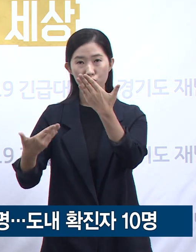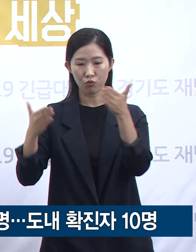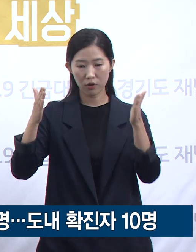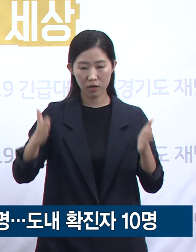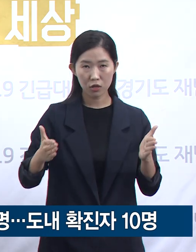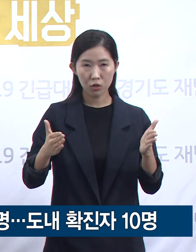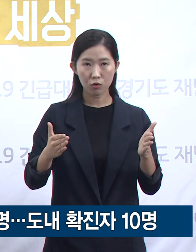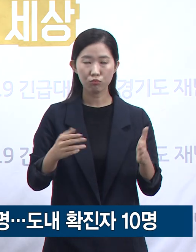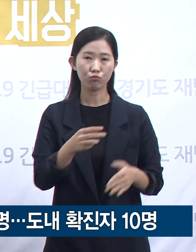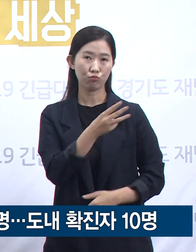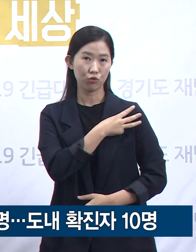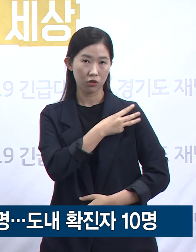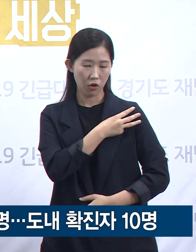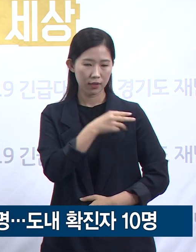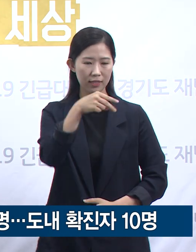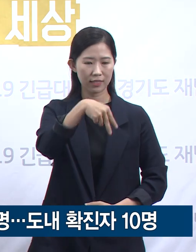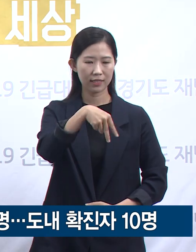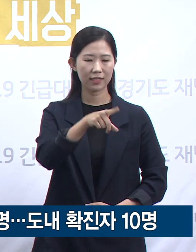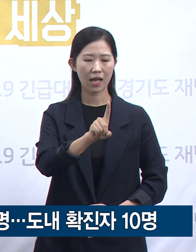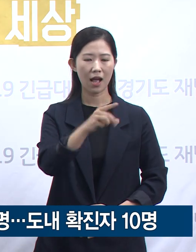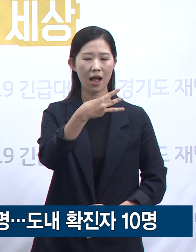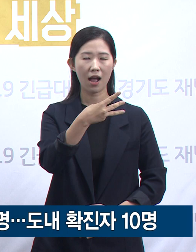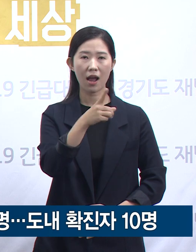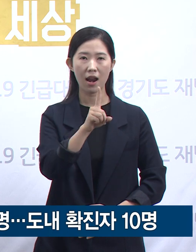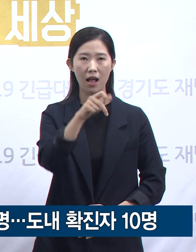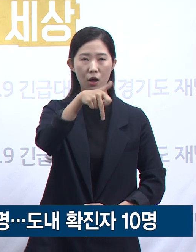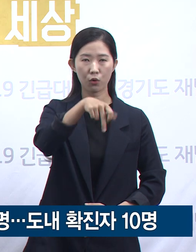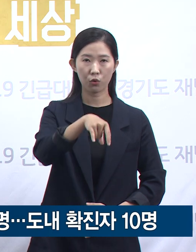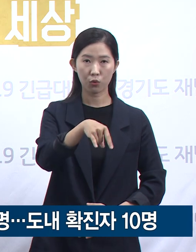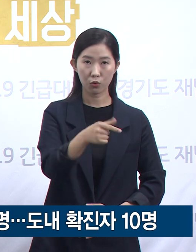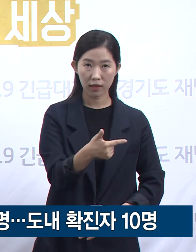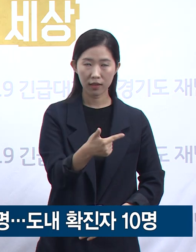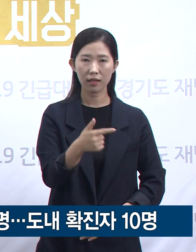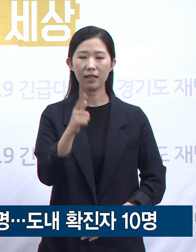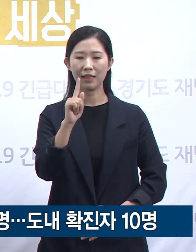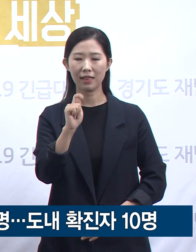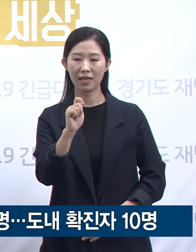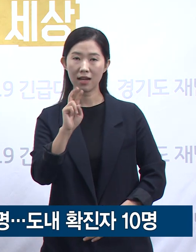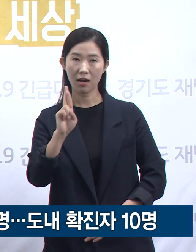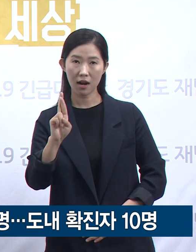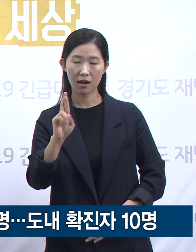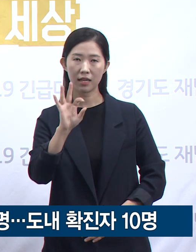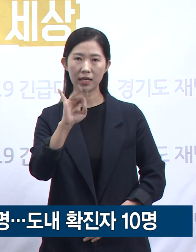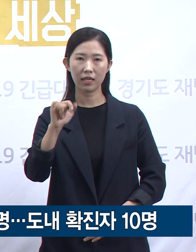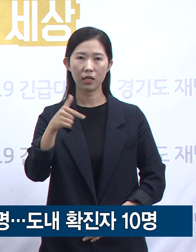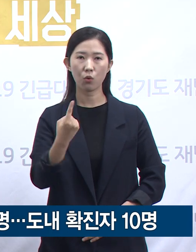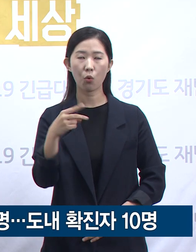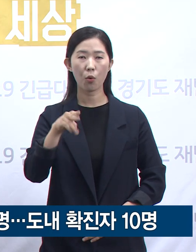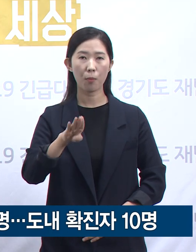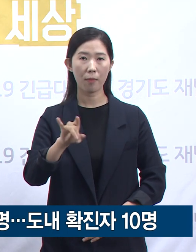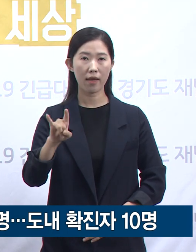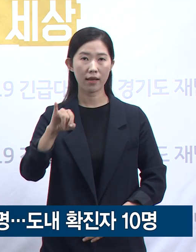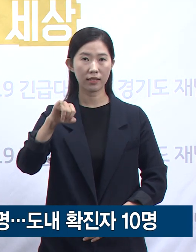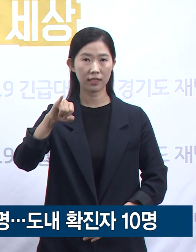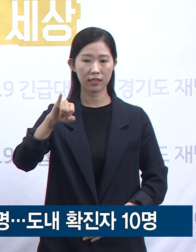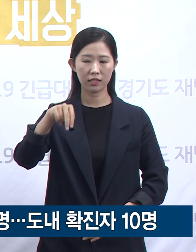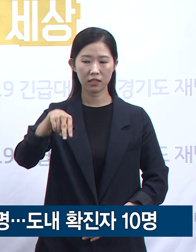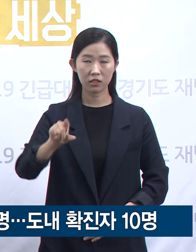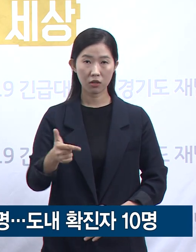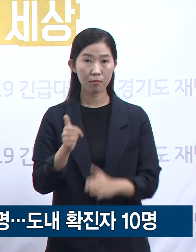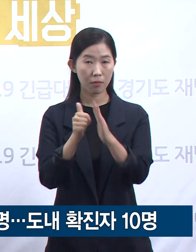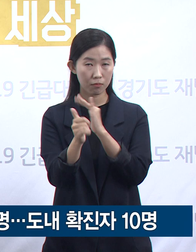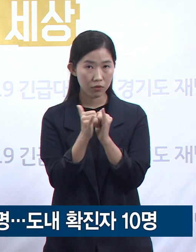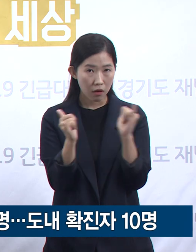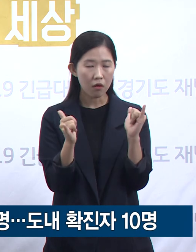소재 사라퀸, TR이노베이션을 방문하신 분께서는 중상 유무에 관계없이 검사를 받으실